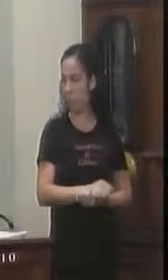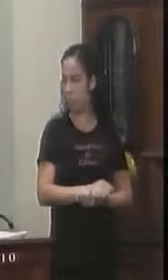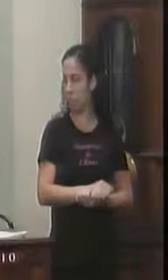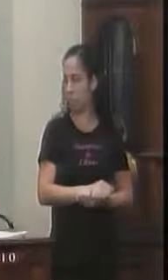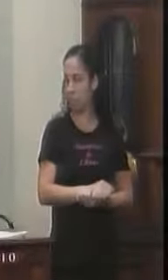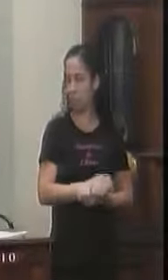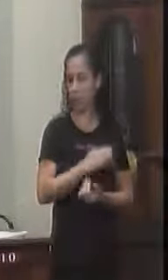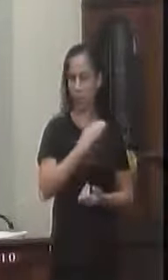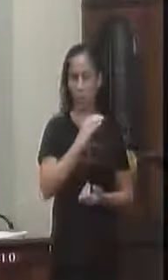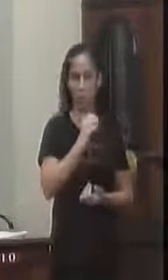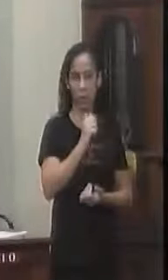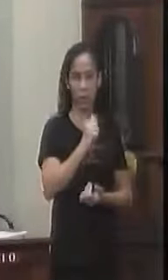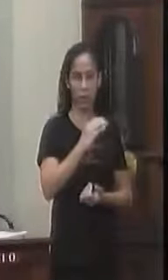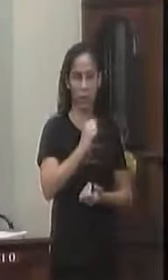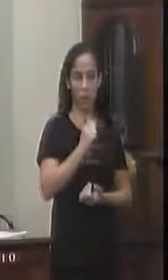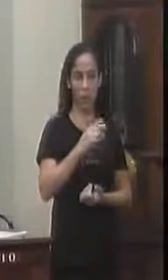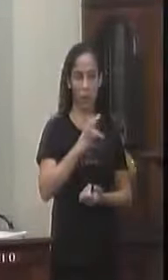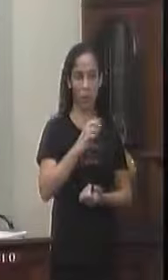Acatado